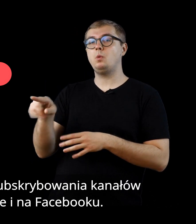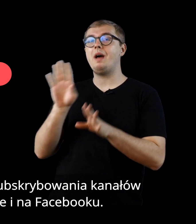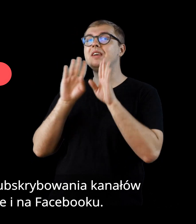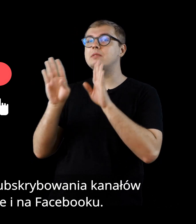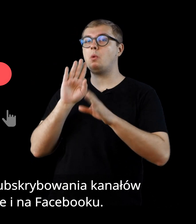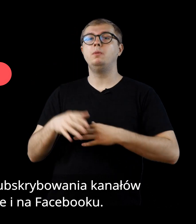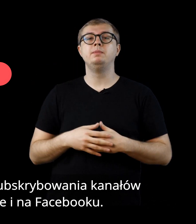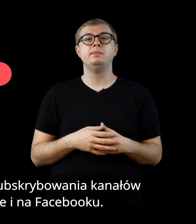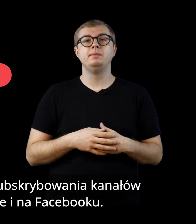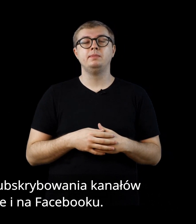i na Facebooku.